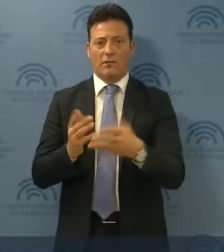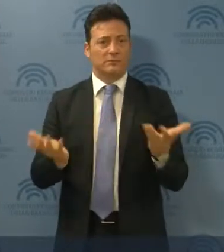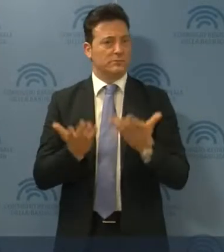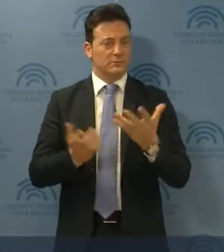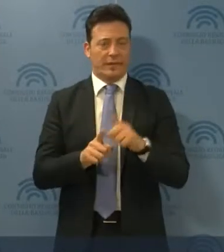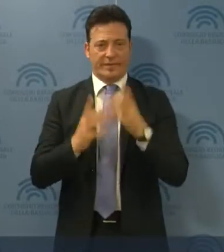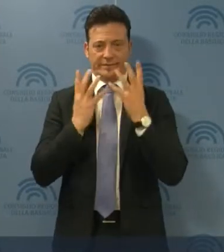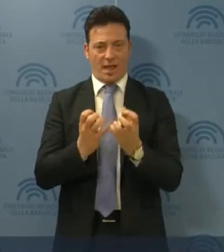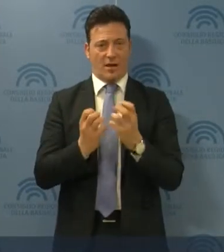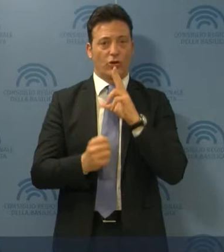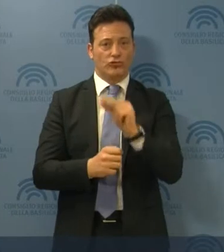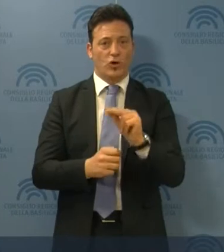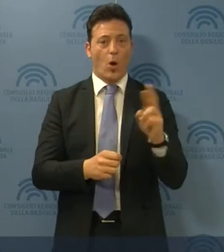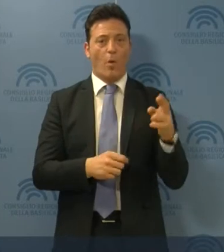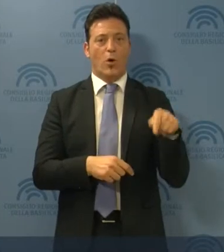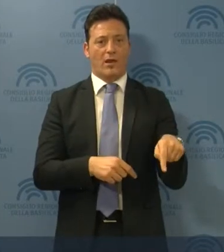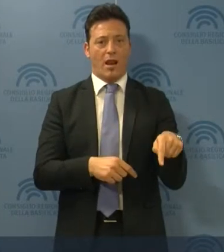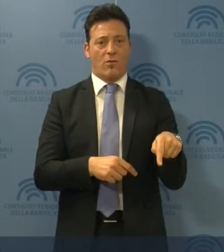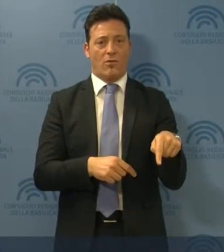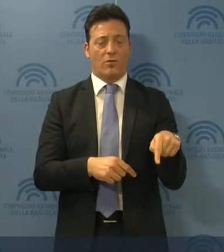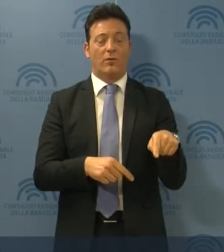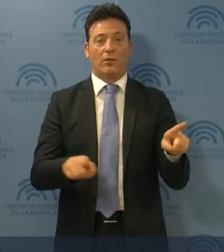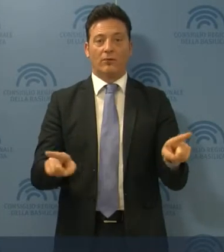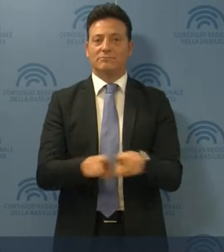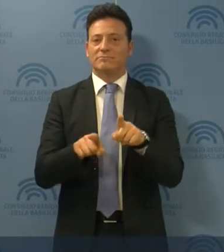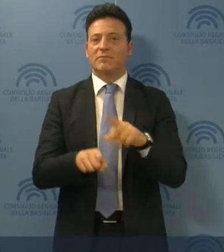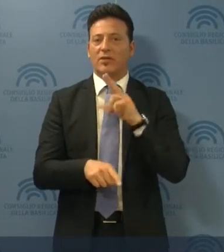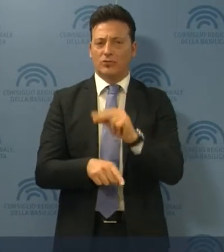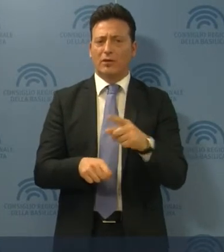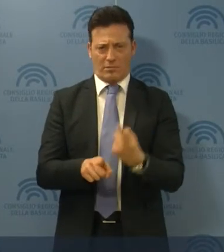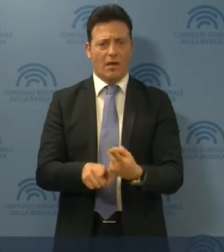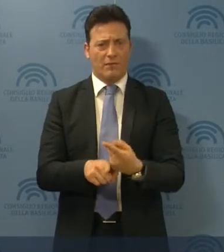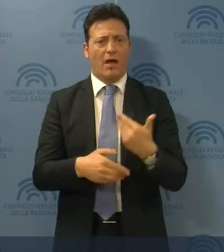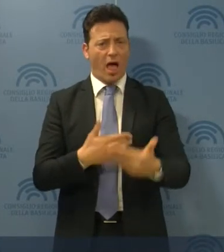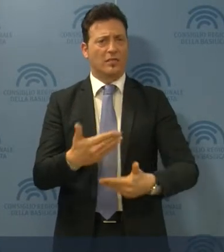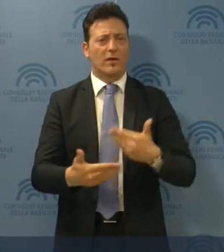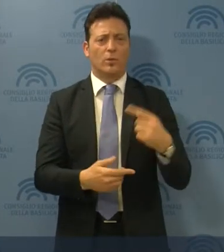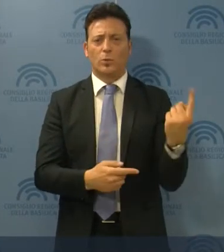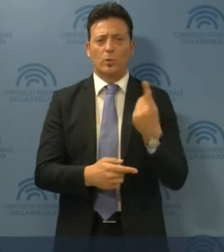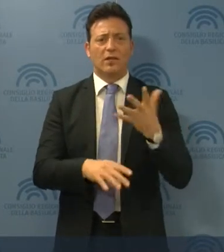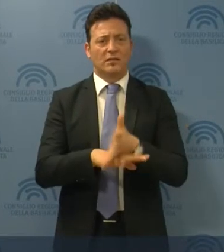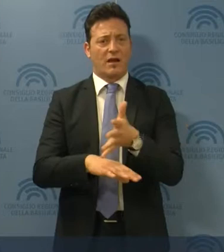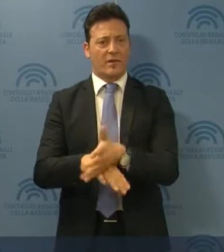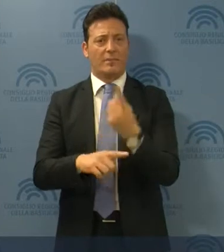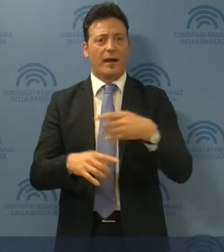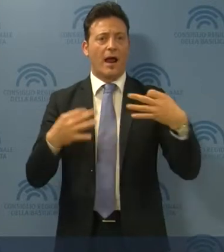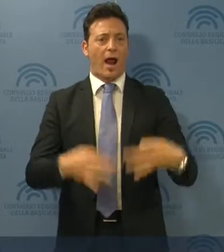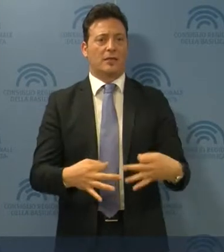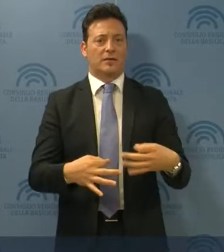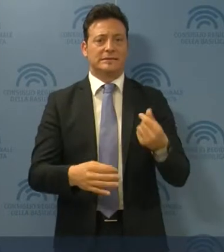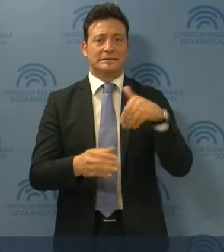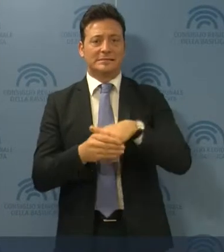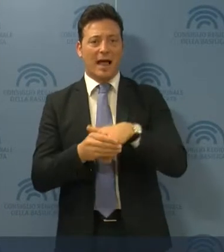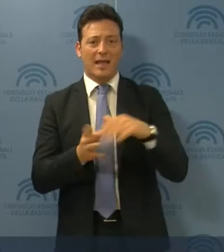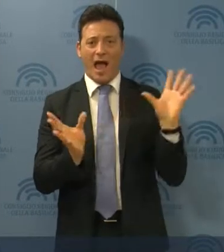senza ma, afferma Robortella, sottolineando allo stesso tempo che si stanno attivando tutti gli strumenti per garantire gli